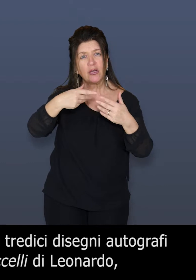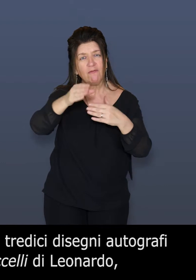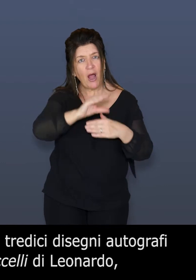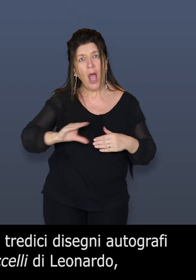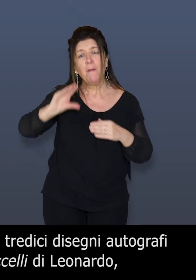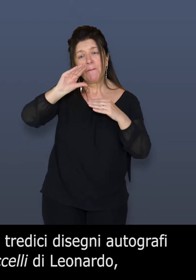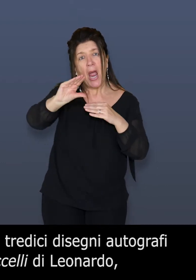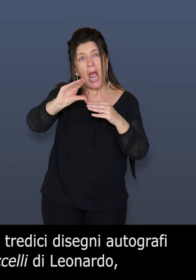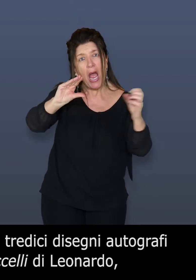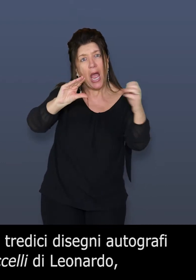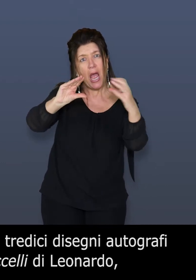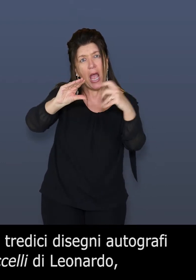volo degli uccelli di Leonardo.